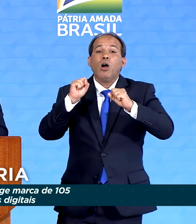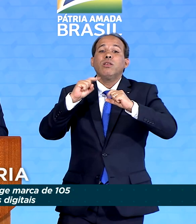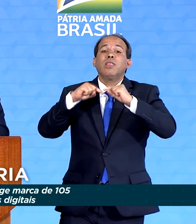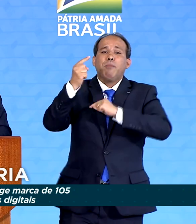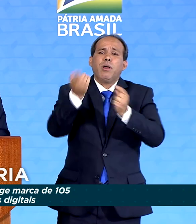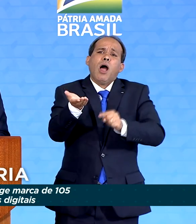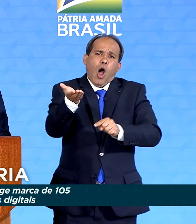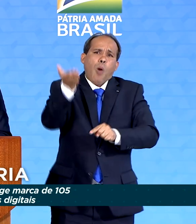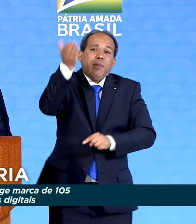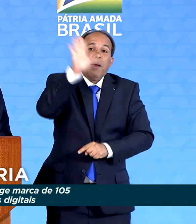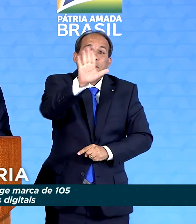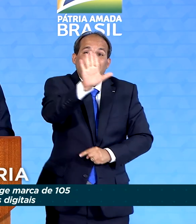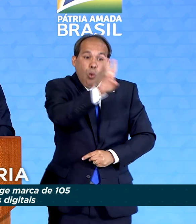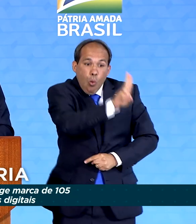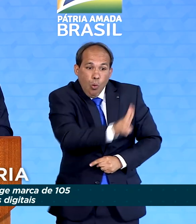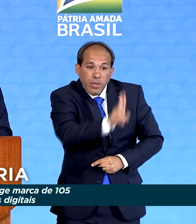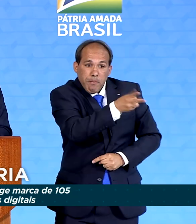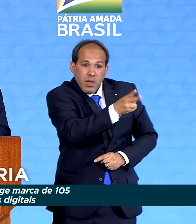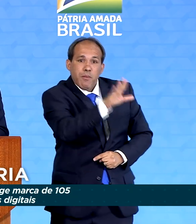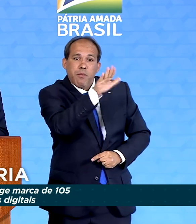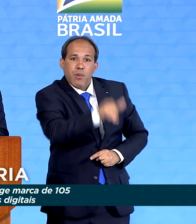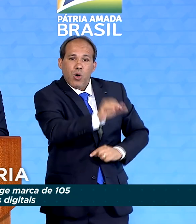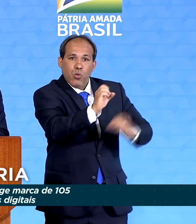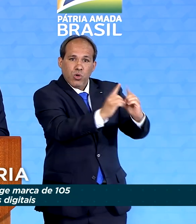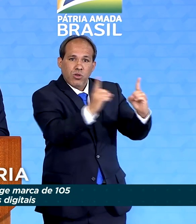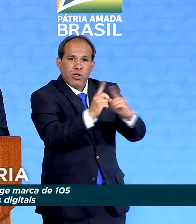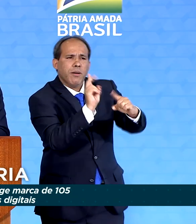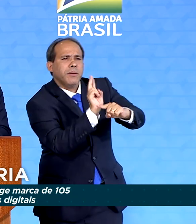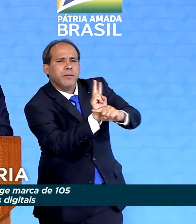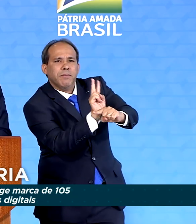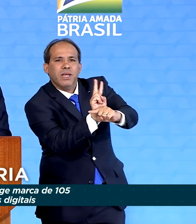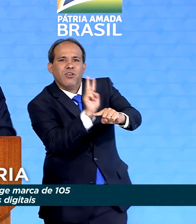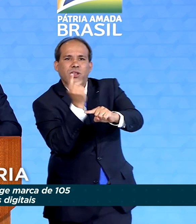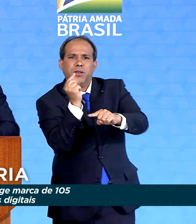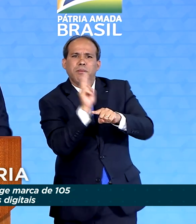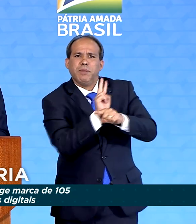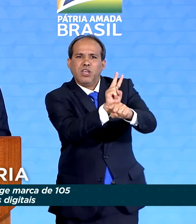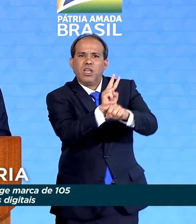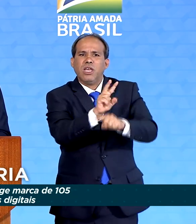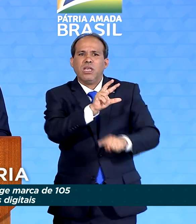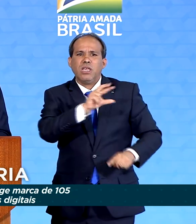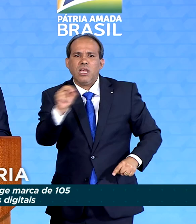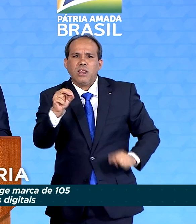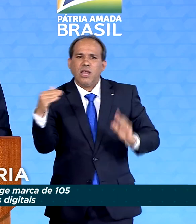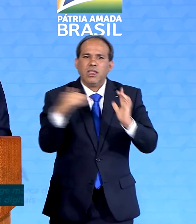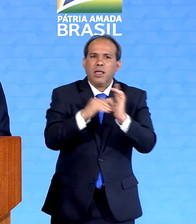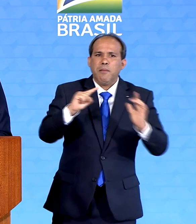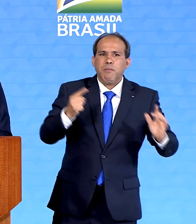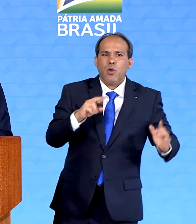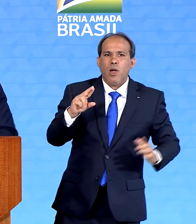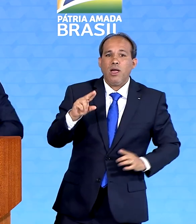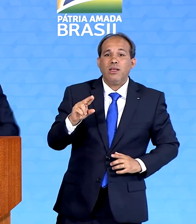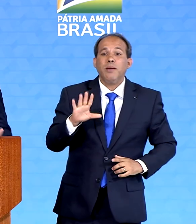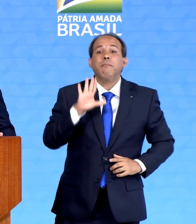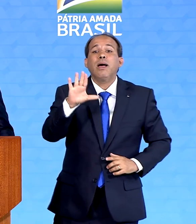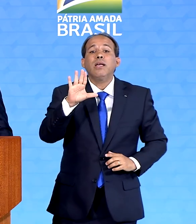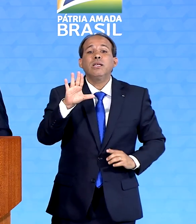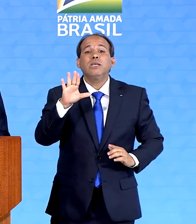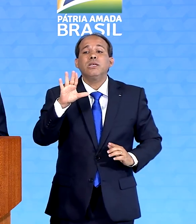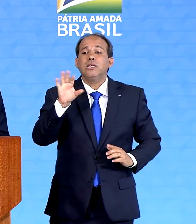utilizar esse banco digital para emprestar 500 até mil reais com taxas muito